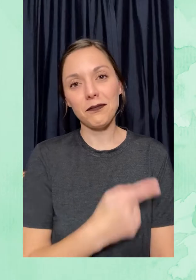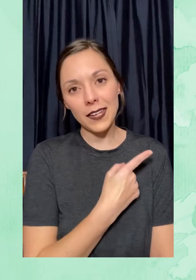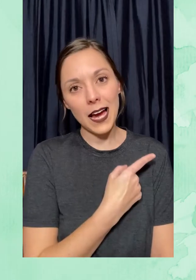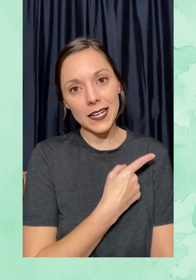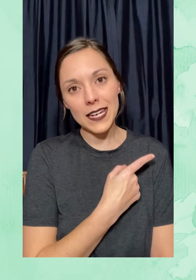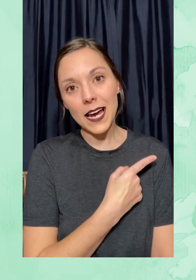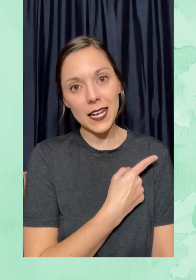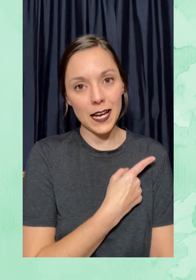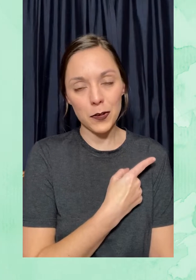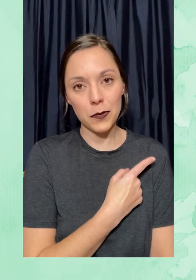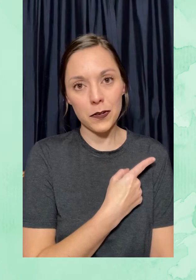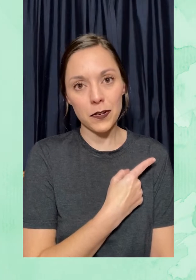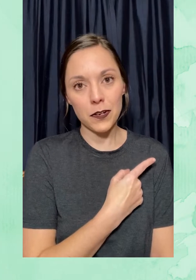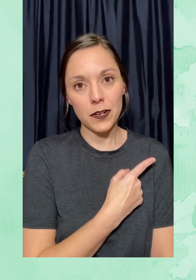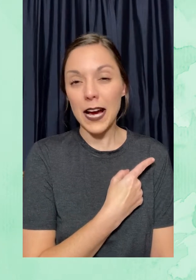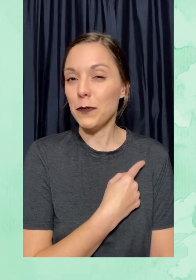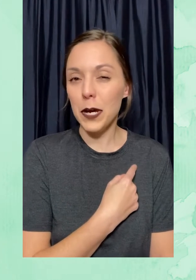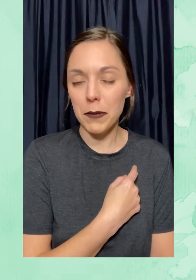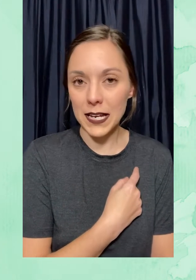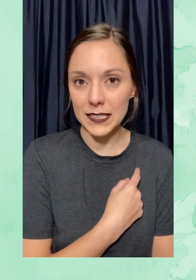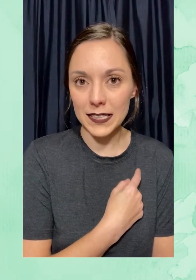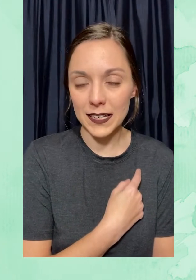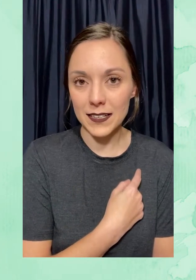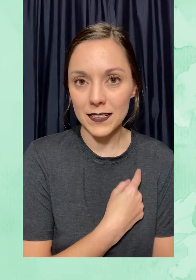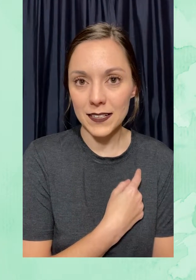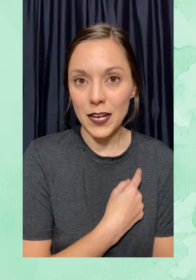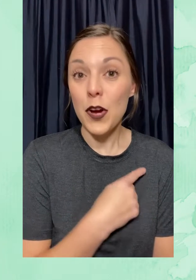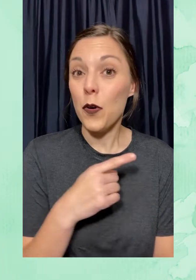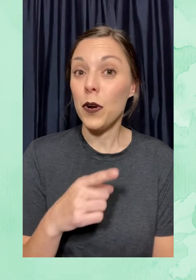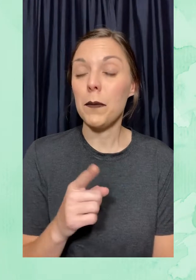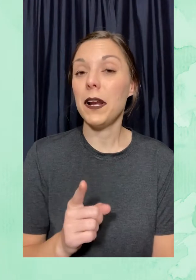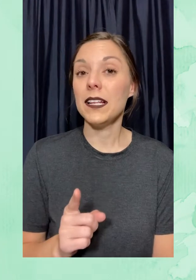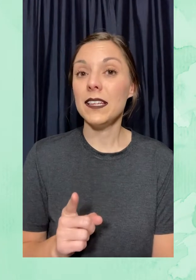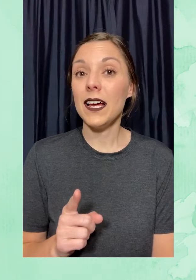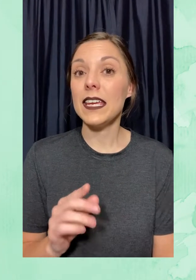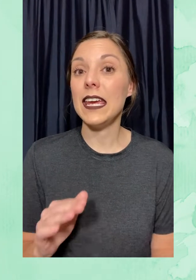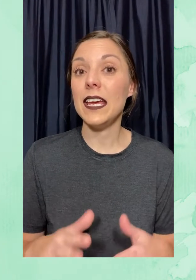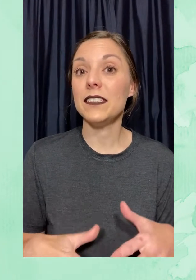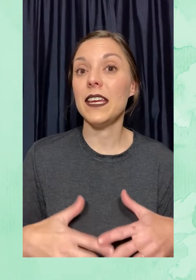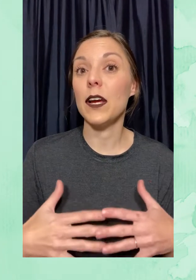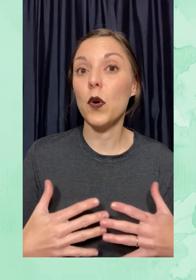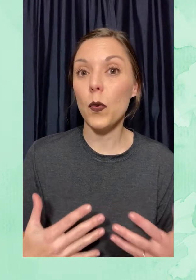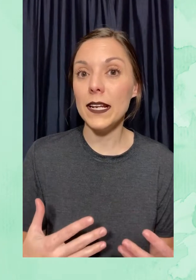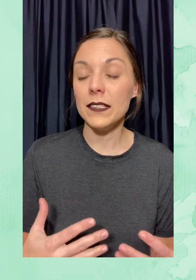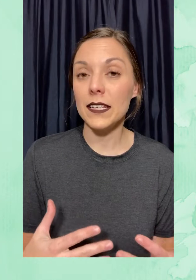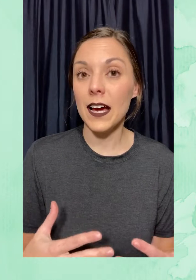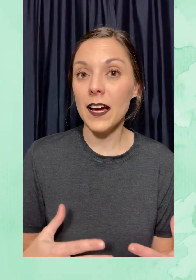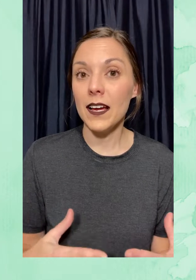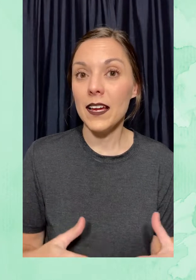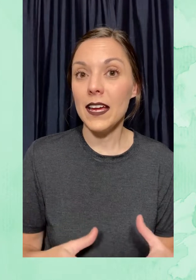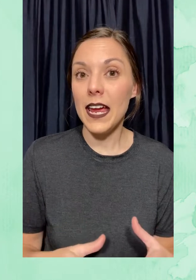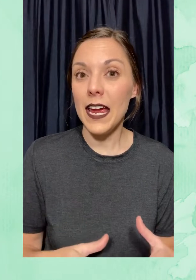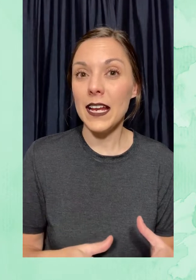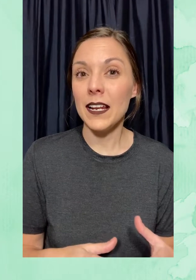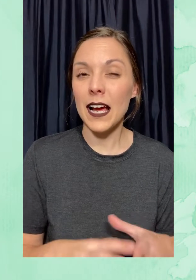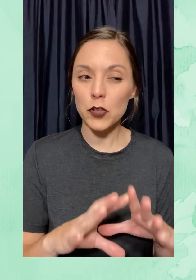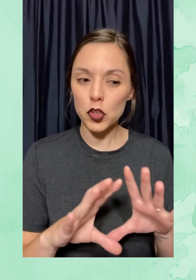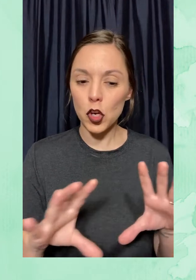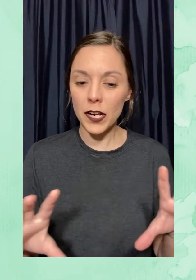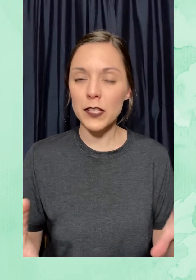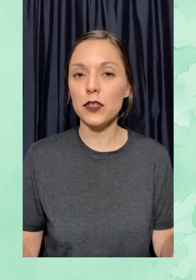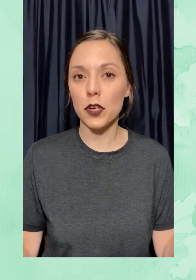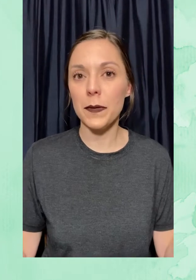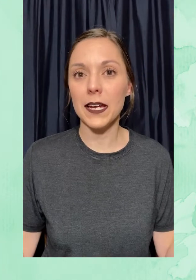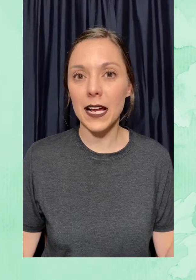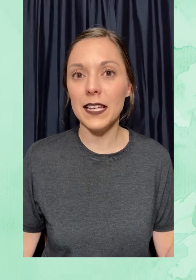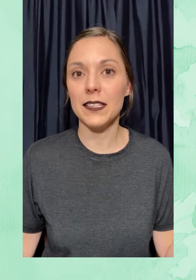Aquí al lado hay una planta, una planta que se encuentra en las